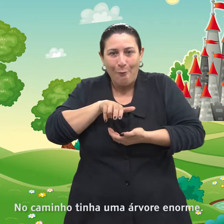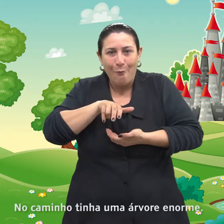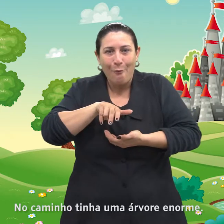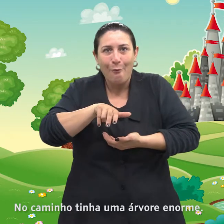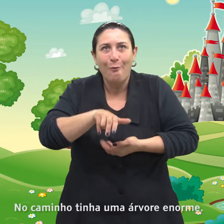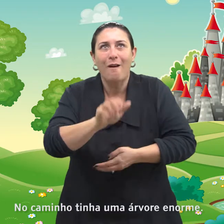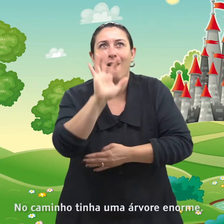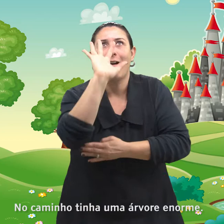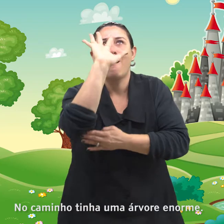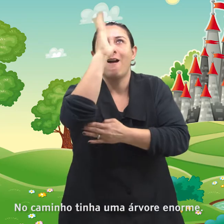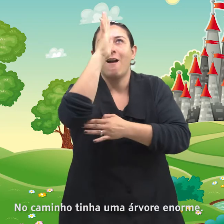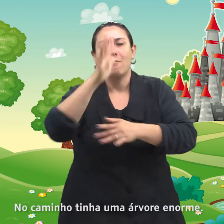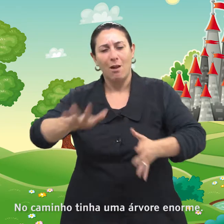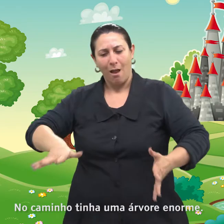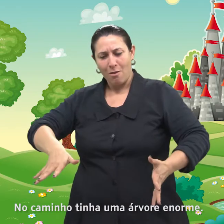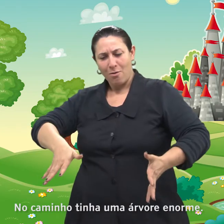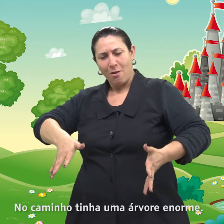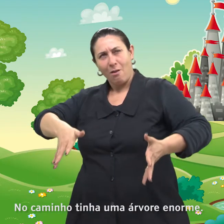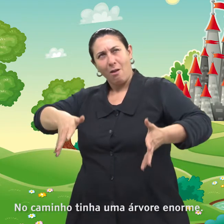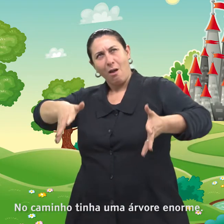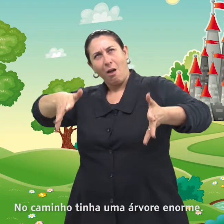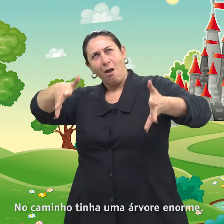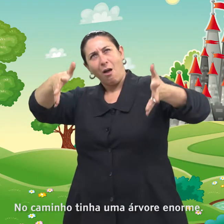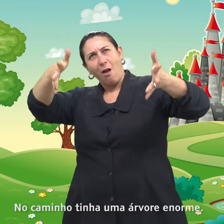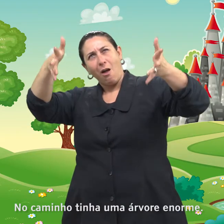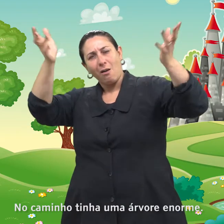No caminho, tinha uma árvore enorme.